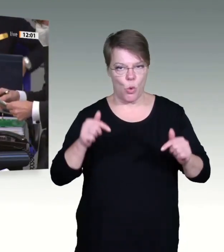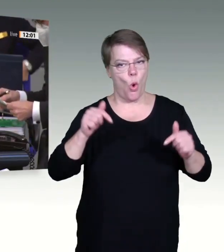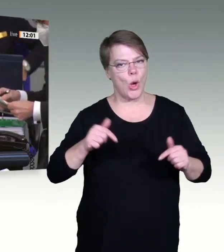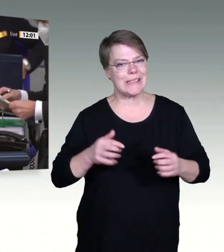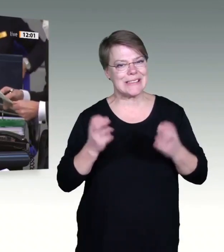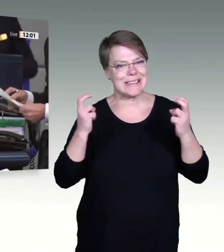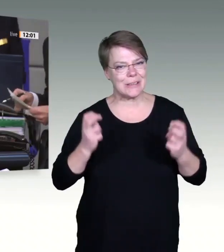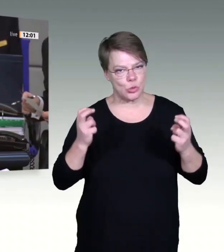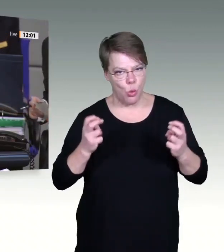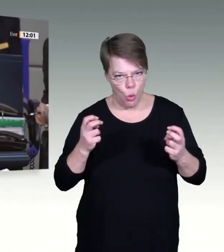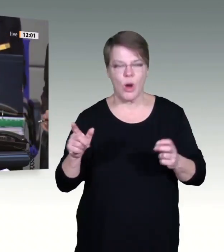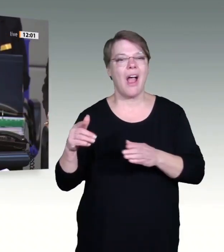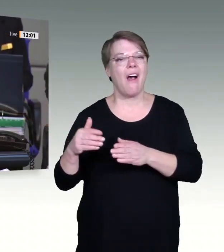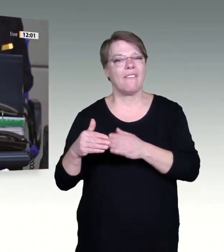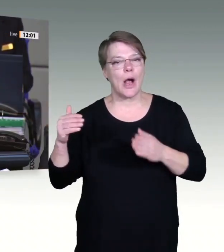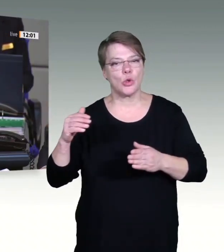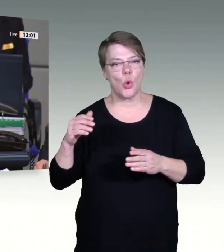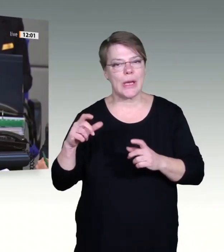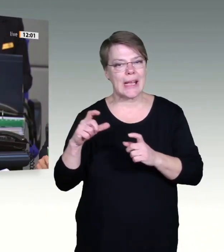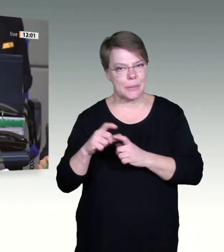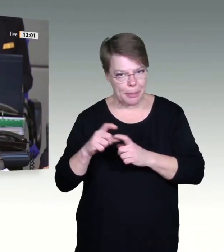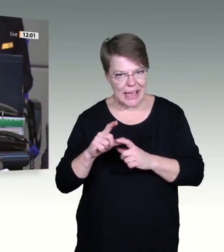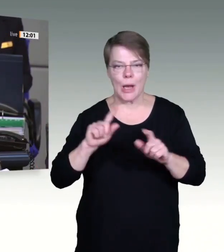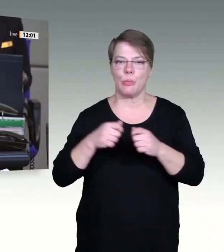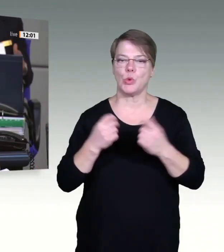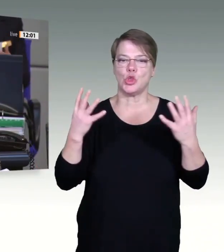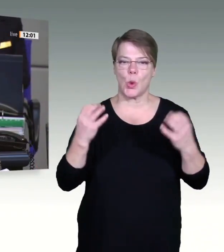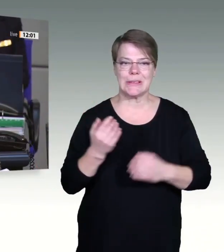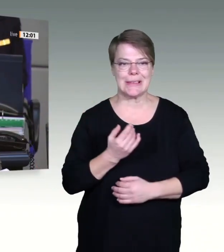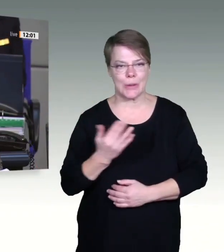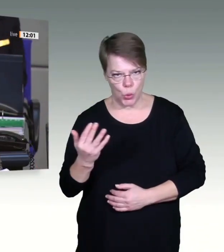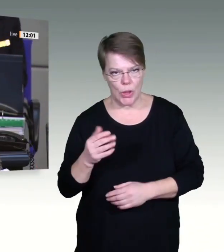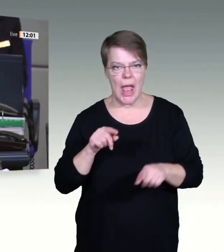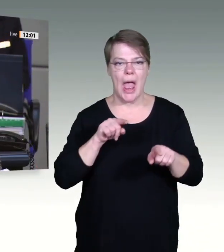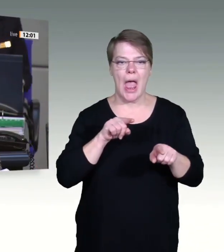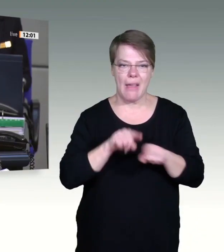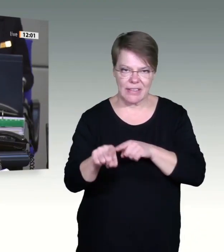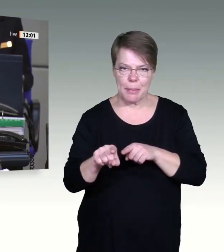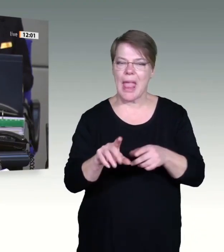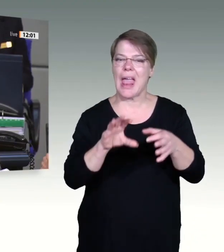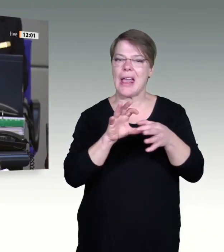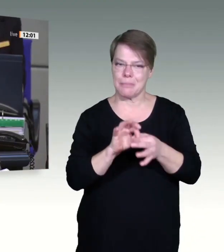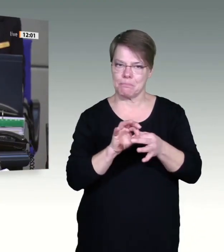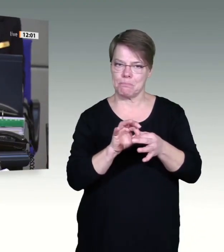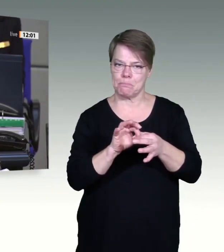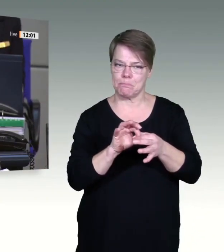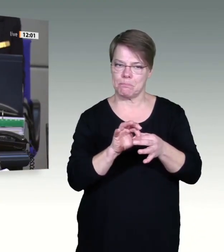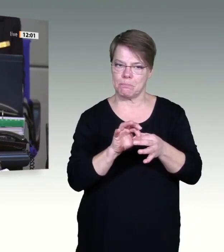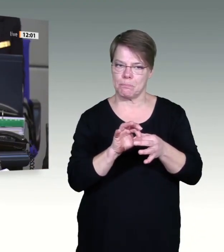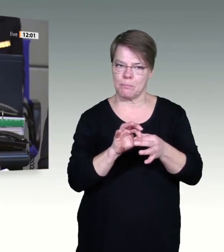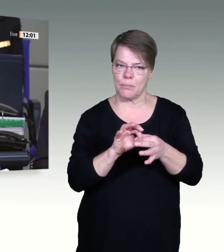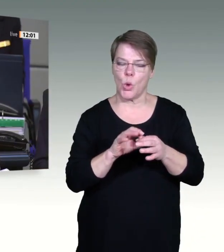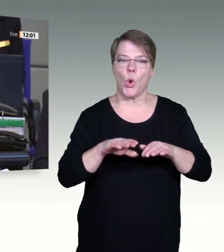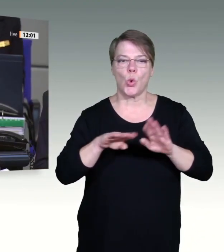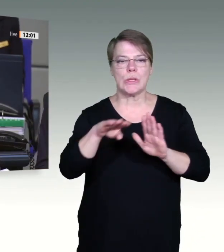Fraktionen SPD, Bündnis 90, die Grünen und FDP gemäß Artikel 39 Absatz 3